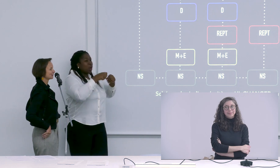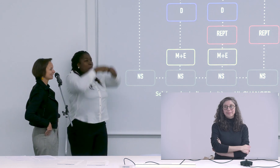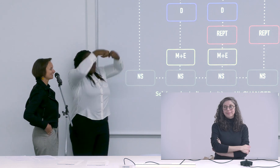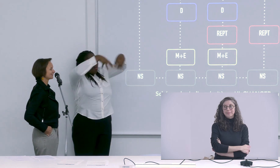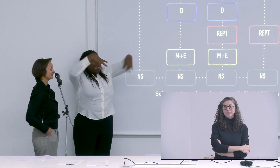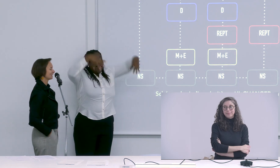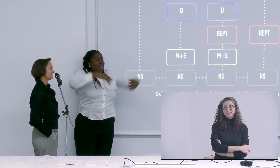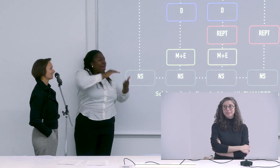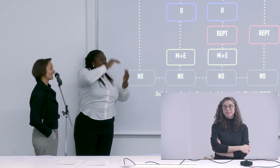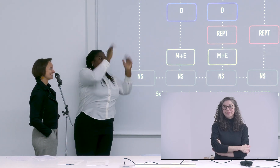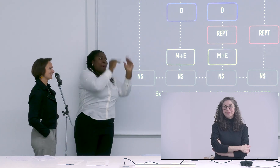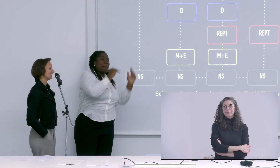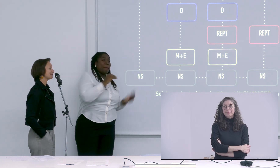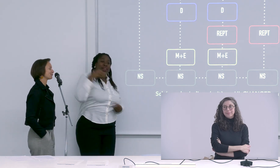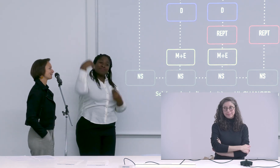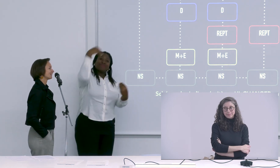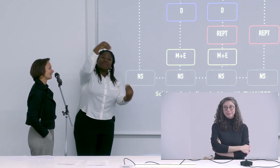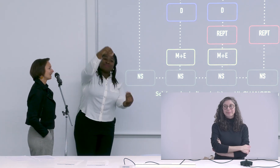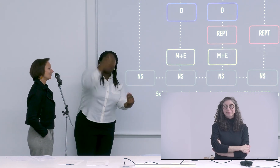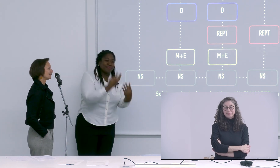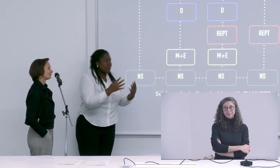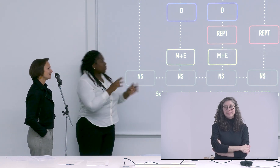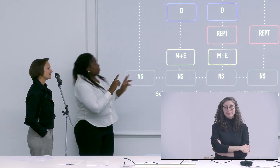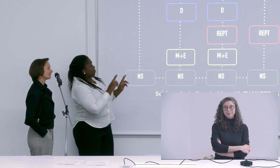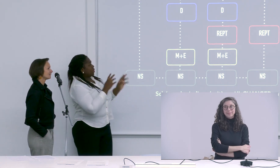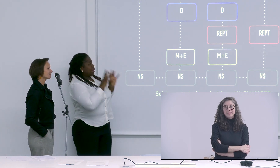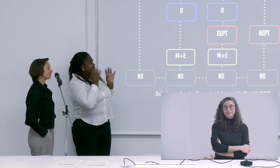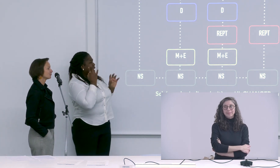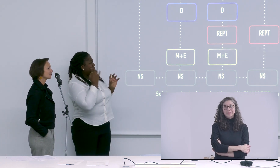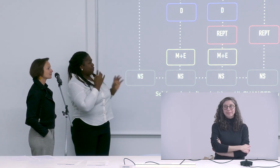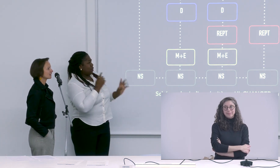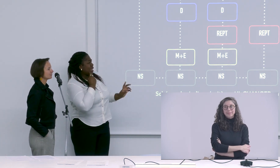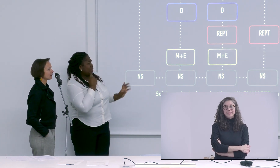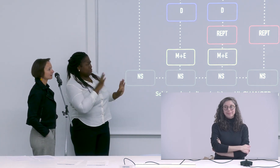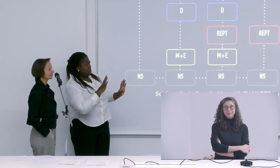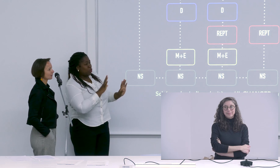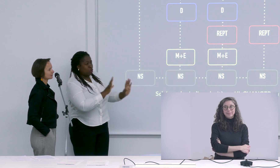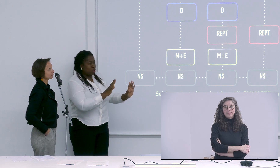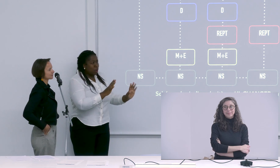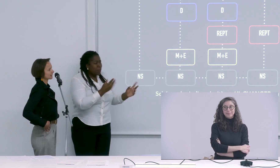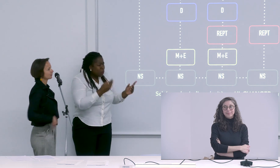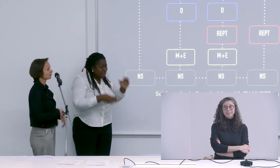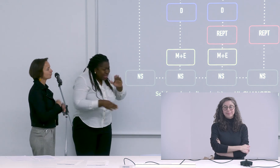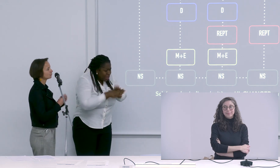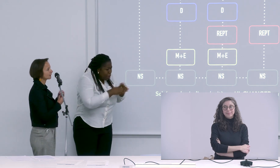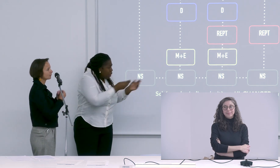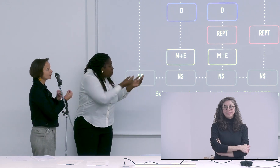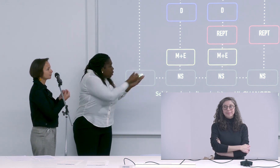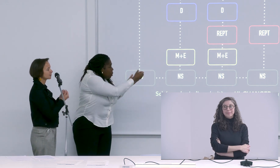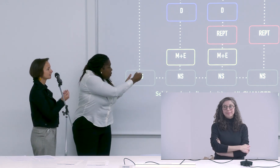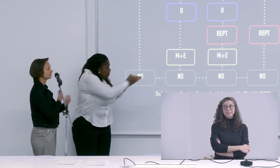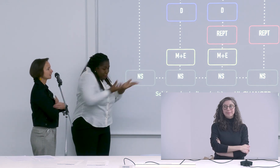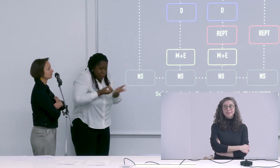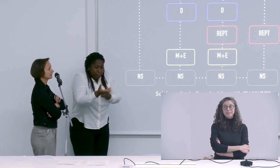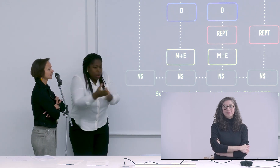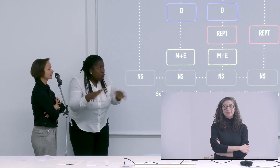catégories à tes élèves mais tu commencerais par quoi tu commencerais comment ou tu aurais quoi comme